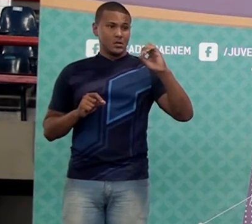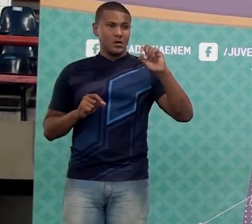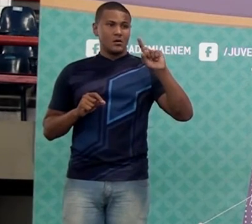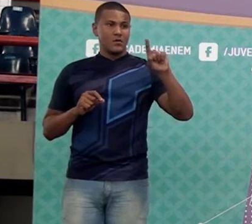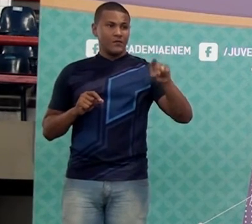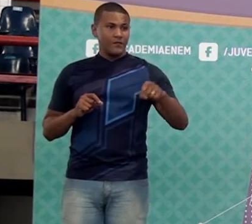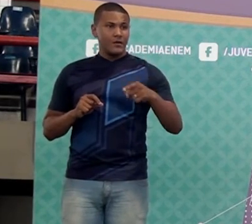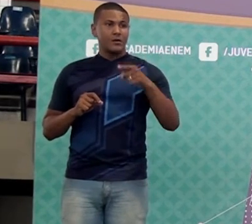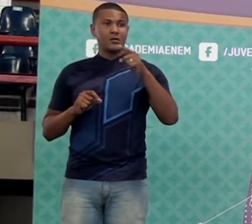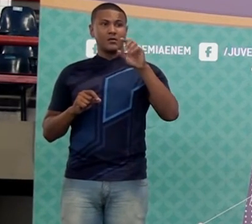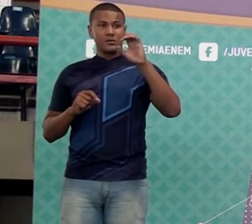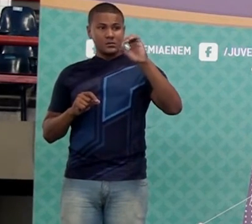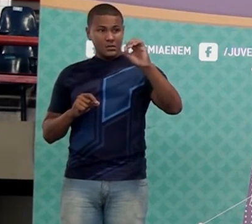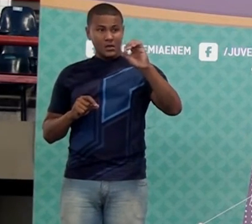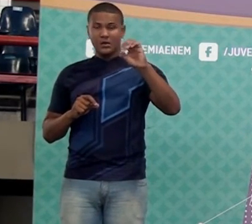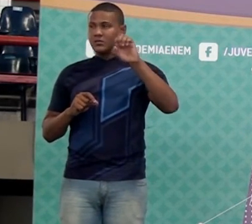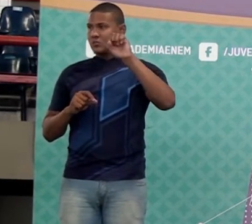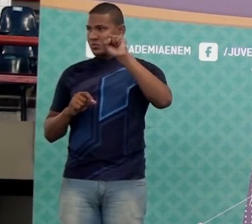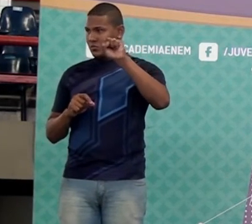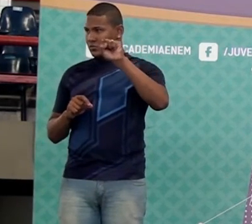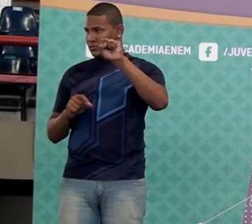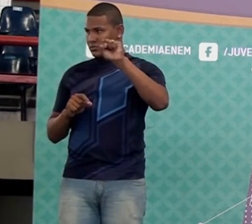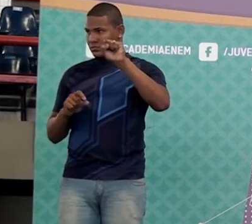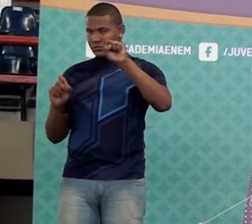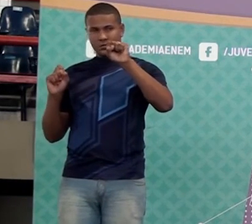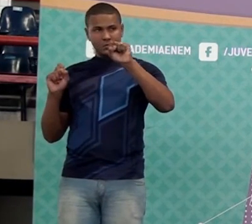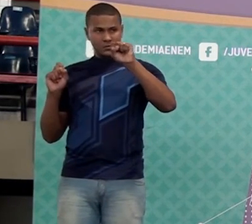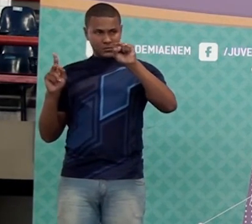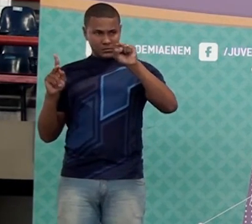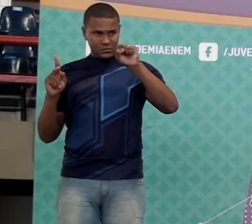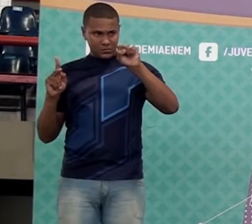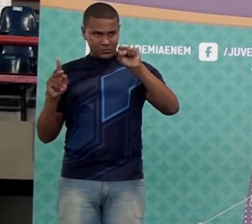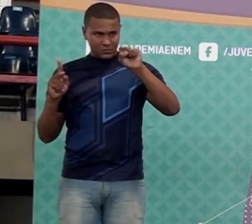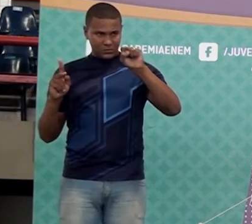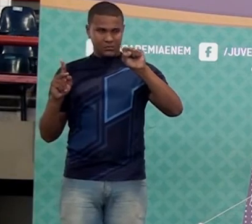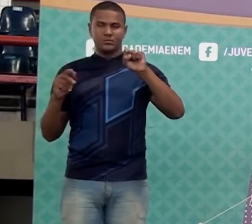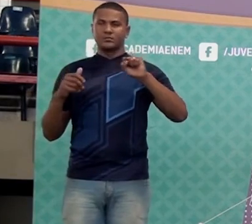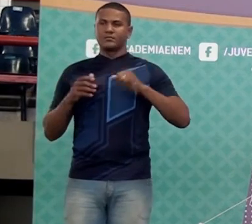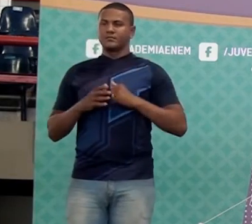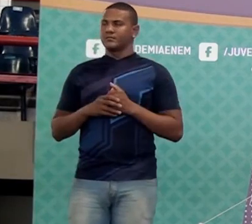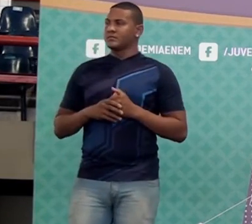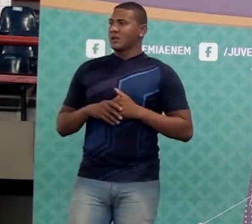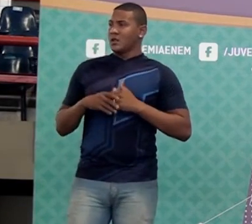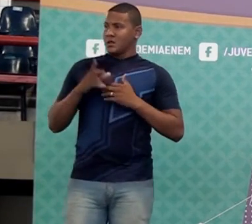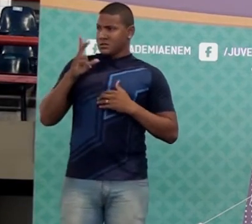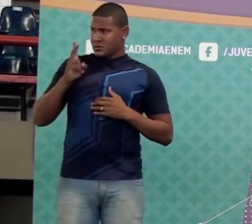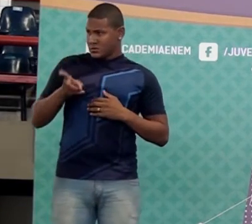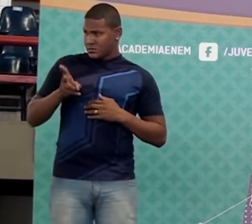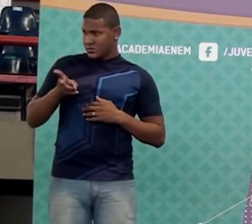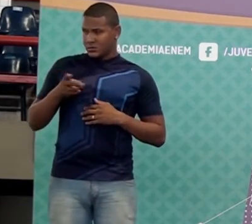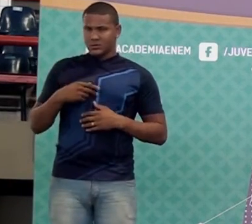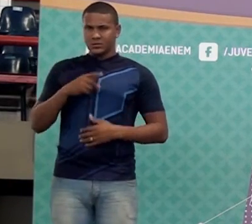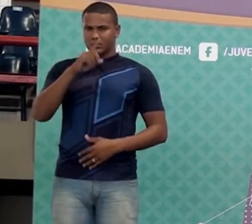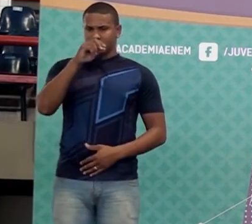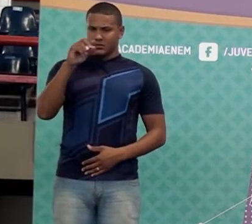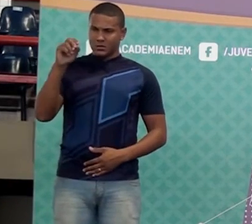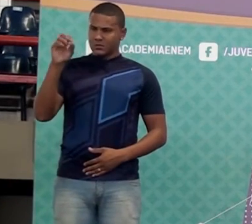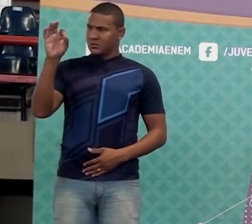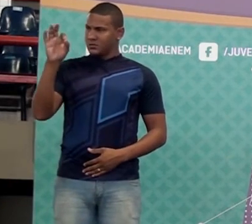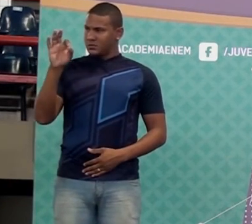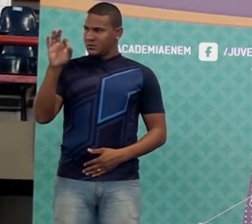Zero vírgula zero oito. Tá legal? Então, sempre que eu tenho cem por cento, eu tenho um um.